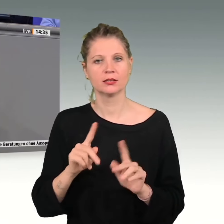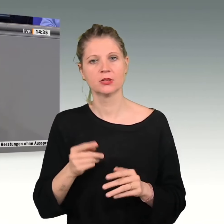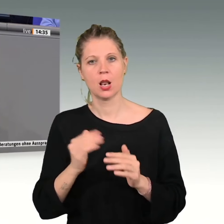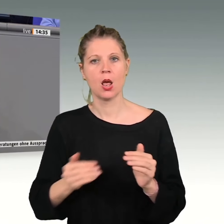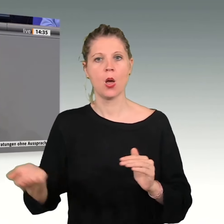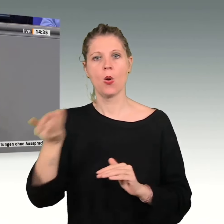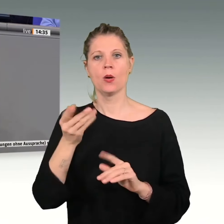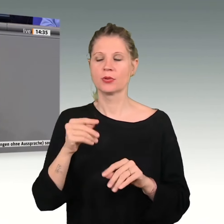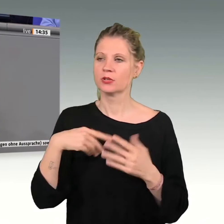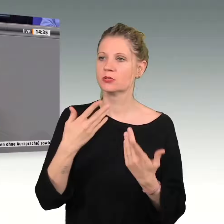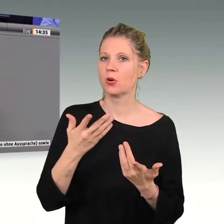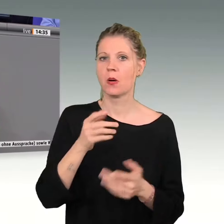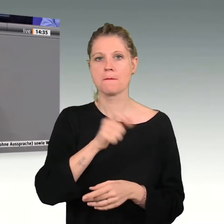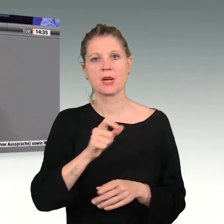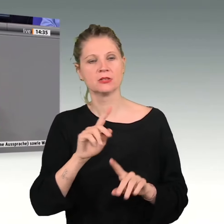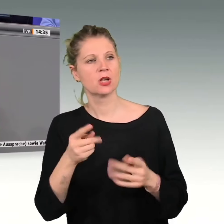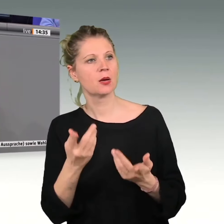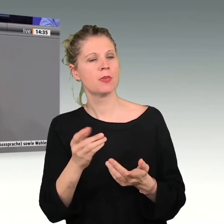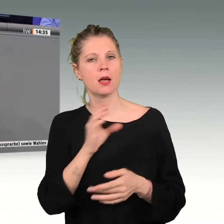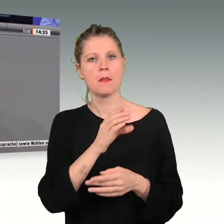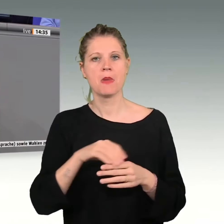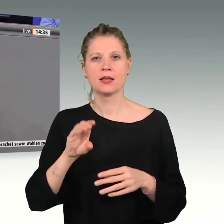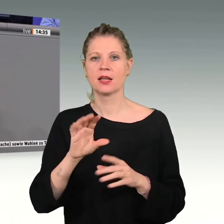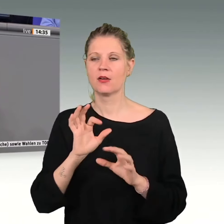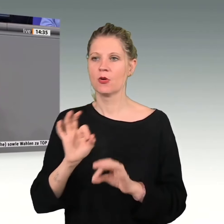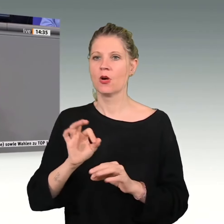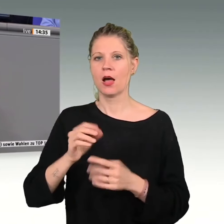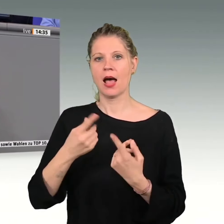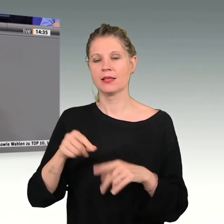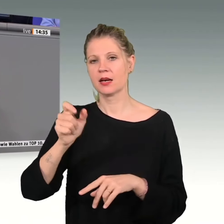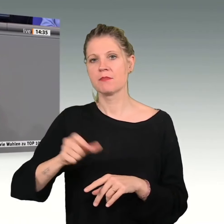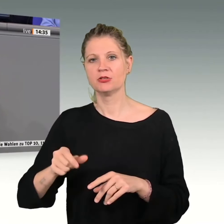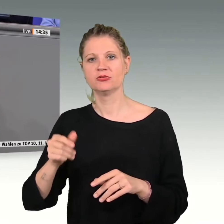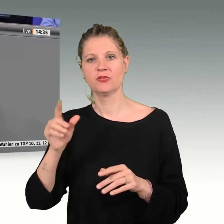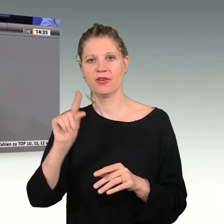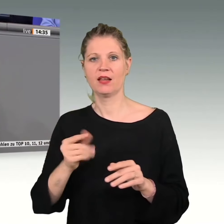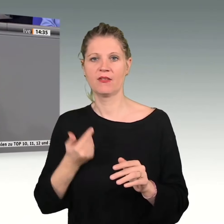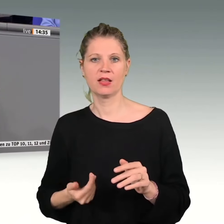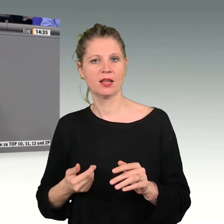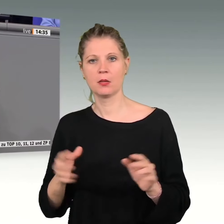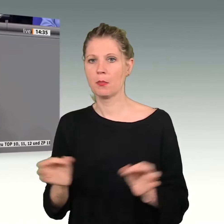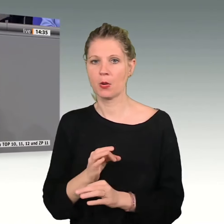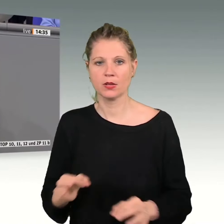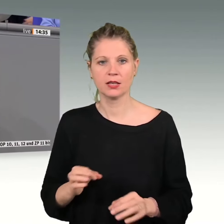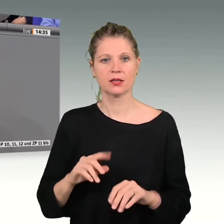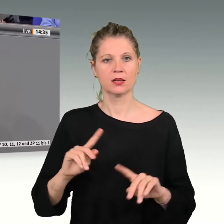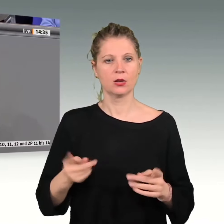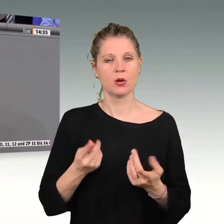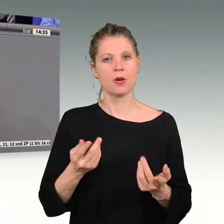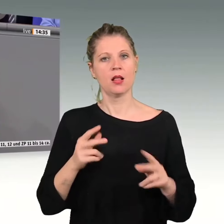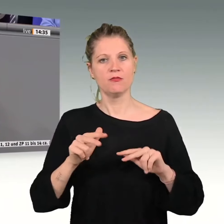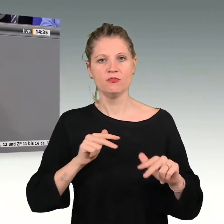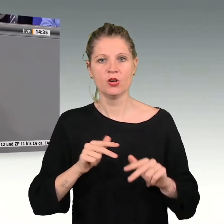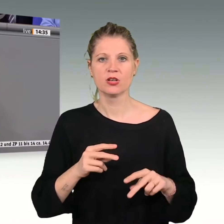Beitrag zum Gelingen unserer Gesellschaft nicht leisten müssen. Und eins wird hier ganz vergessen, eine ganz wichtige Säule unserer Wirtschaft,